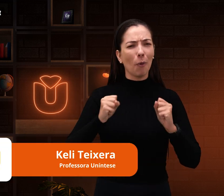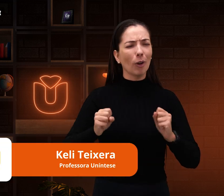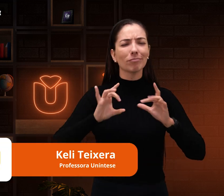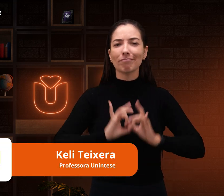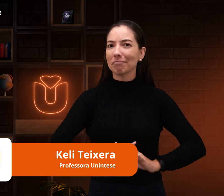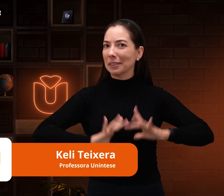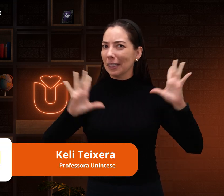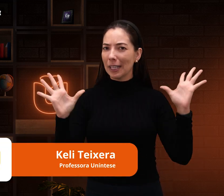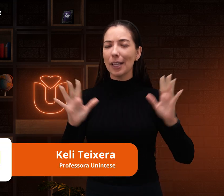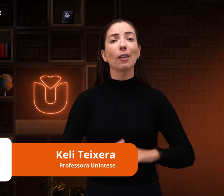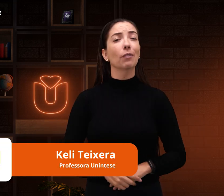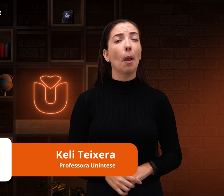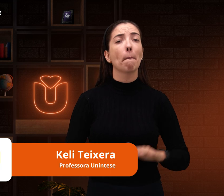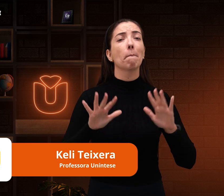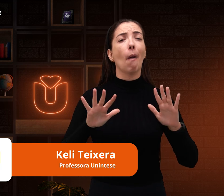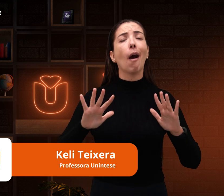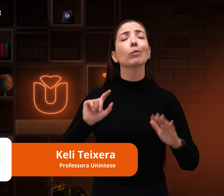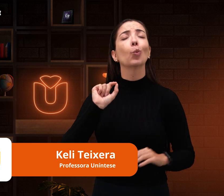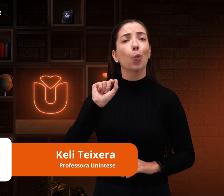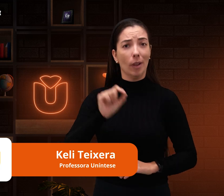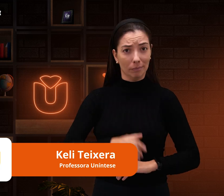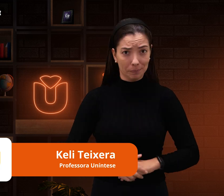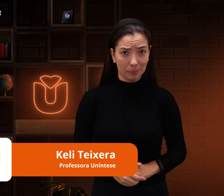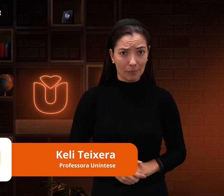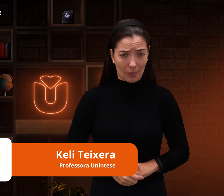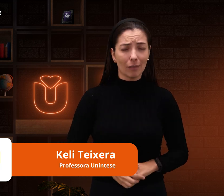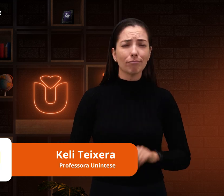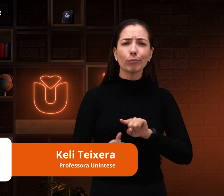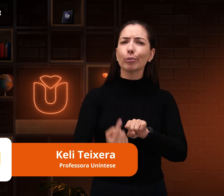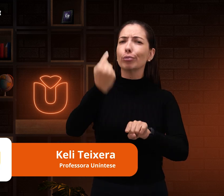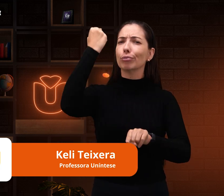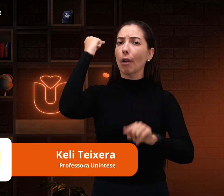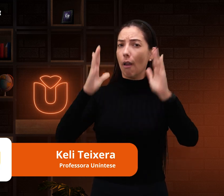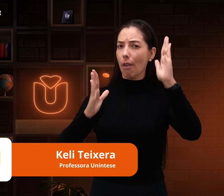ele é livre para isso. Mas o que acontecia? Muito tempo atrás,